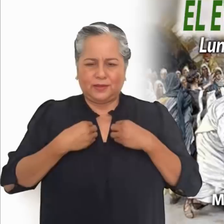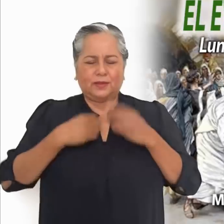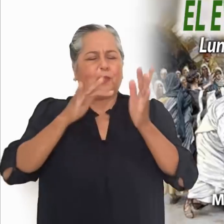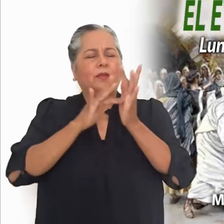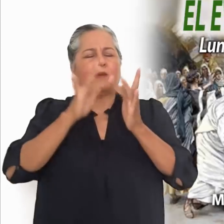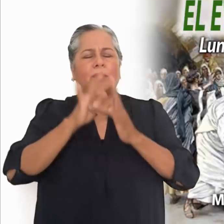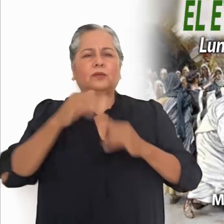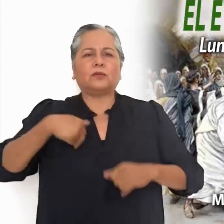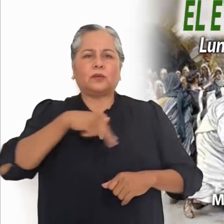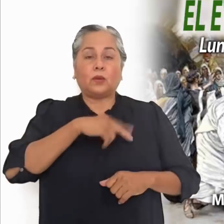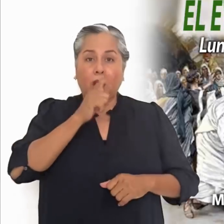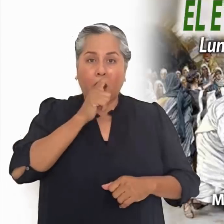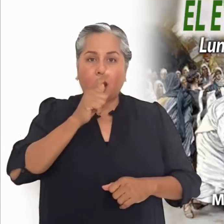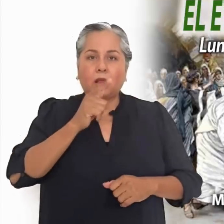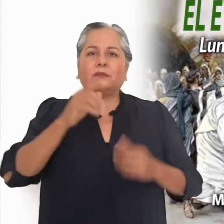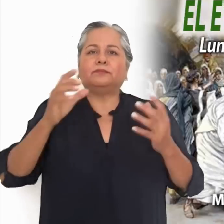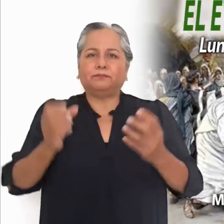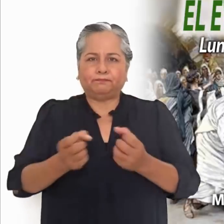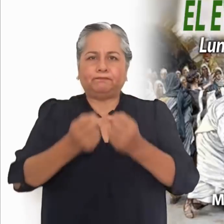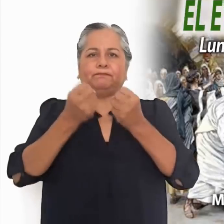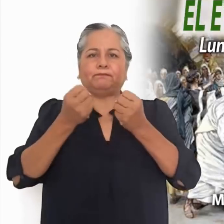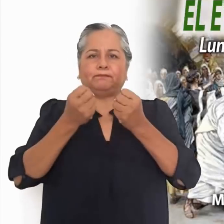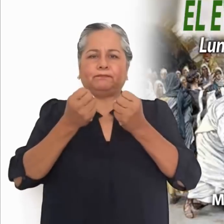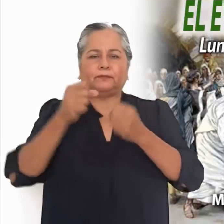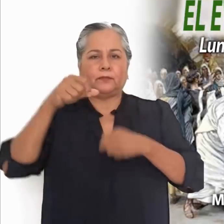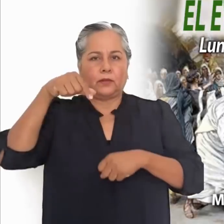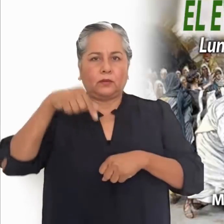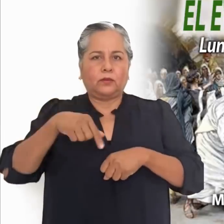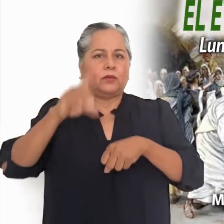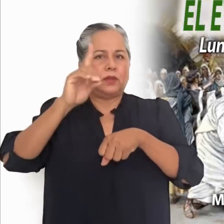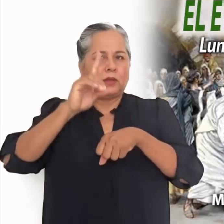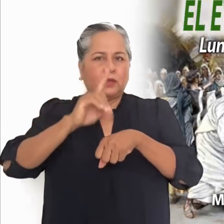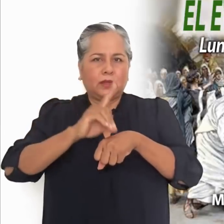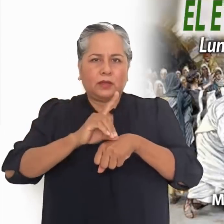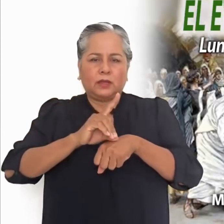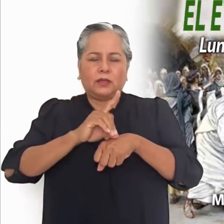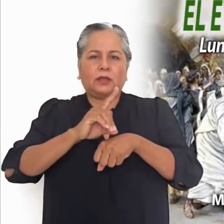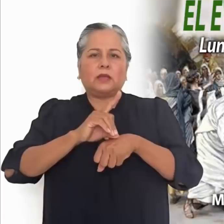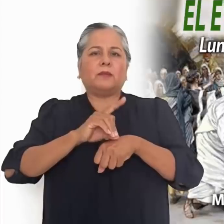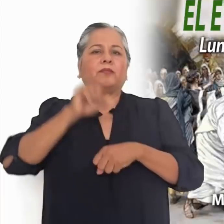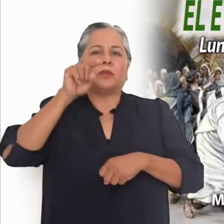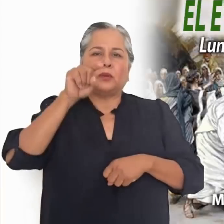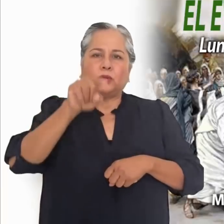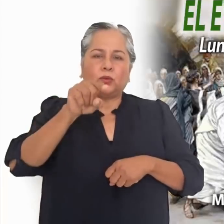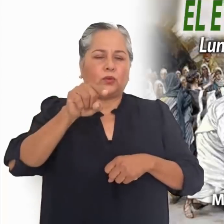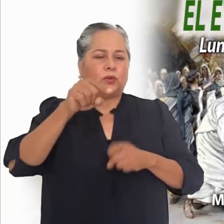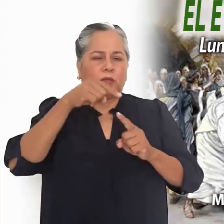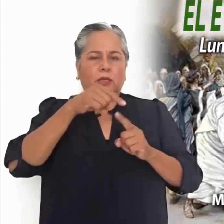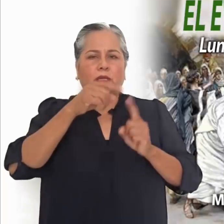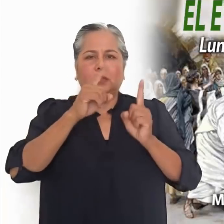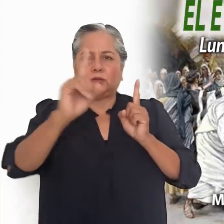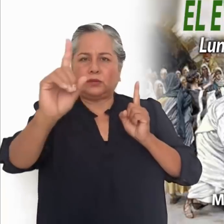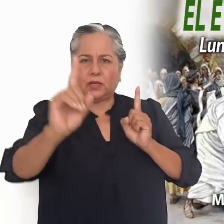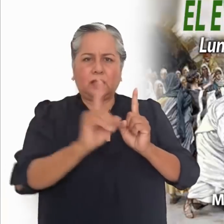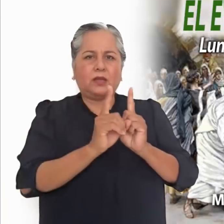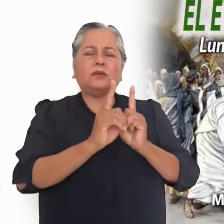propia dignidad. Este día es un día propicio para ese encuentro. Jesús, caminante incansable que